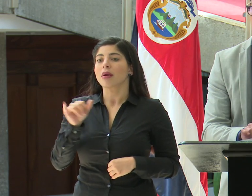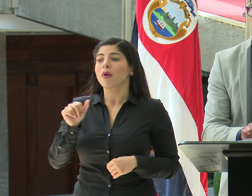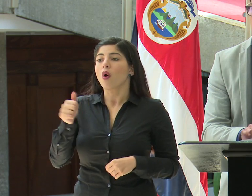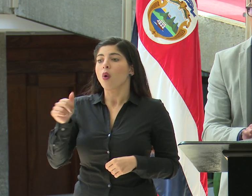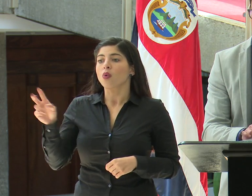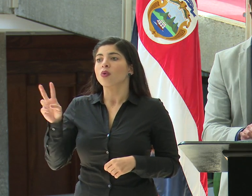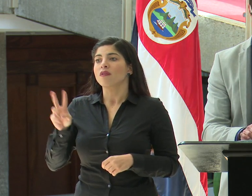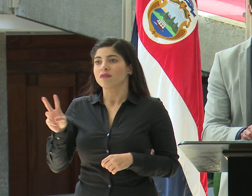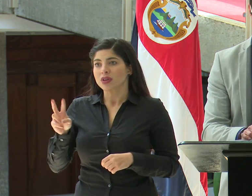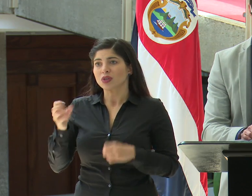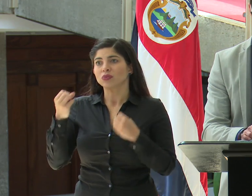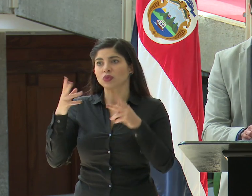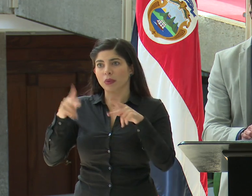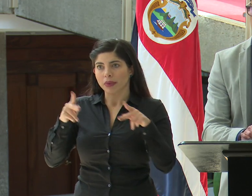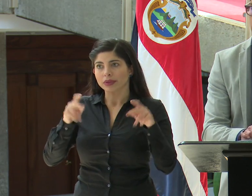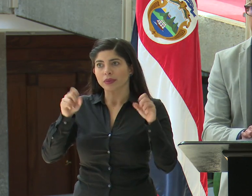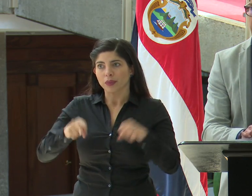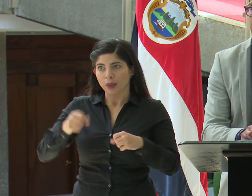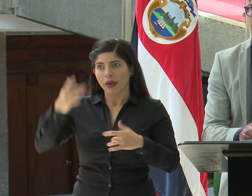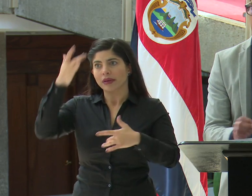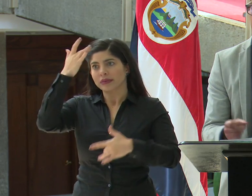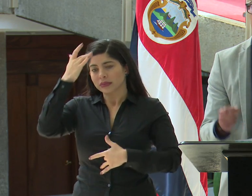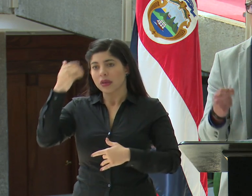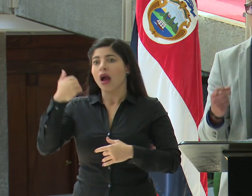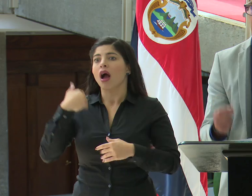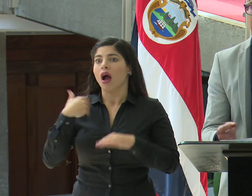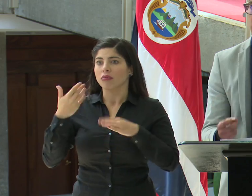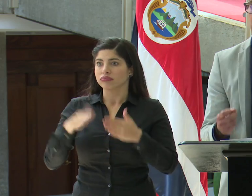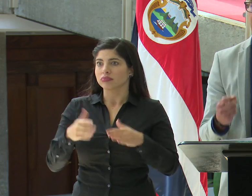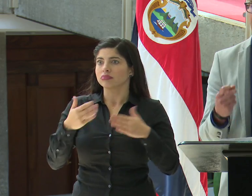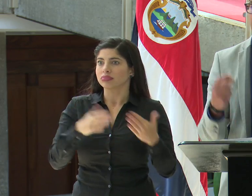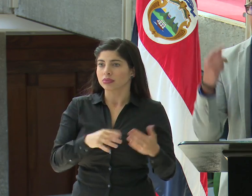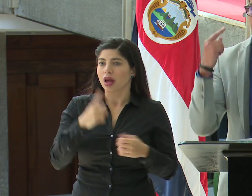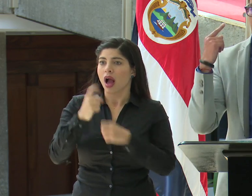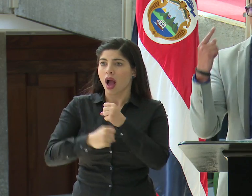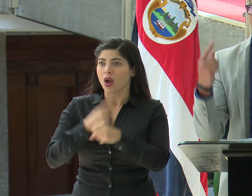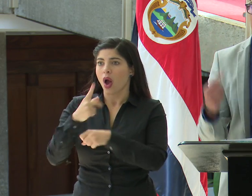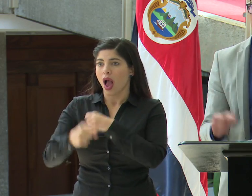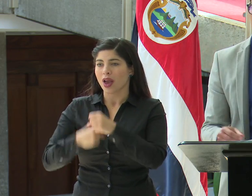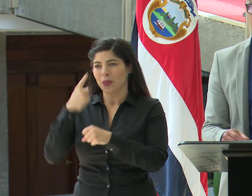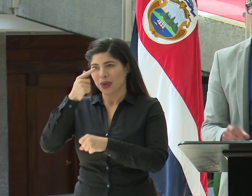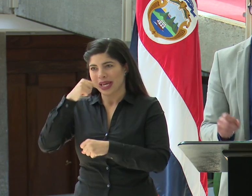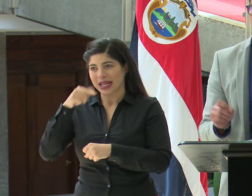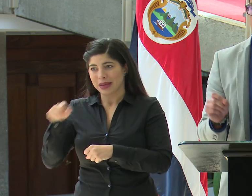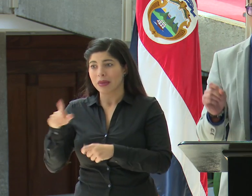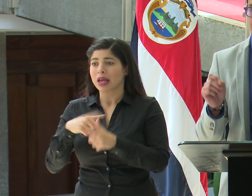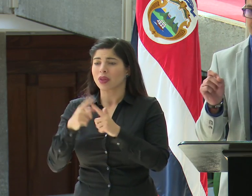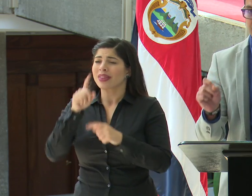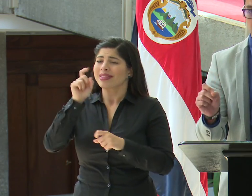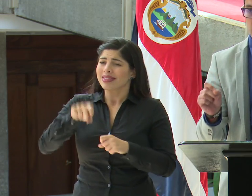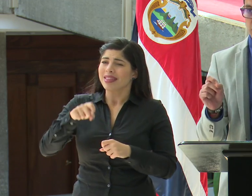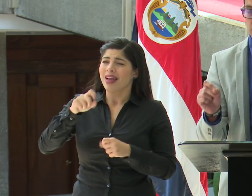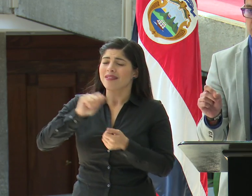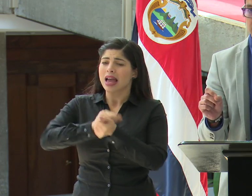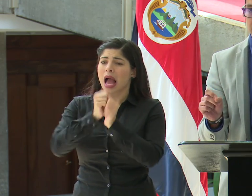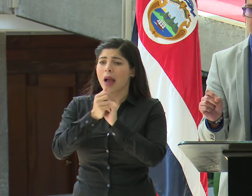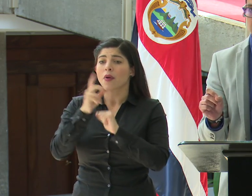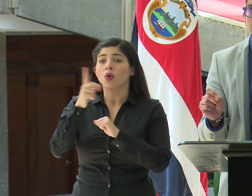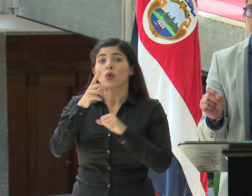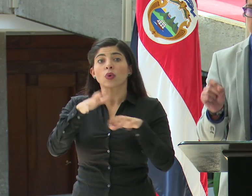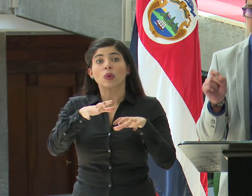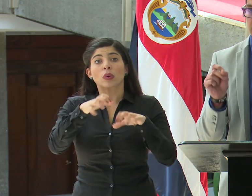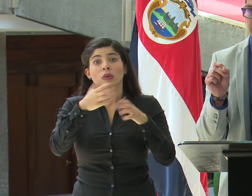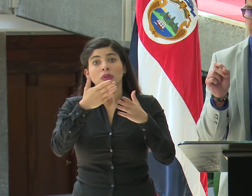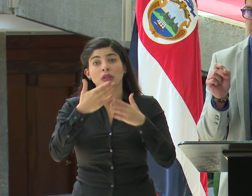respiratorios todos los años y tenemos todos los años fallecimientos, hay que ocupamos cambiar nuestra mentalidad de que no haya un estresor constante,